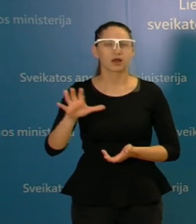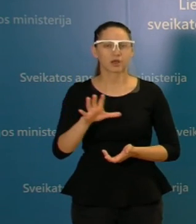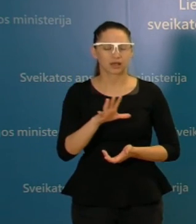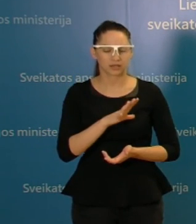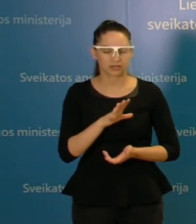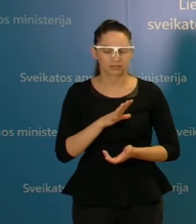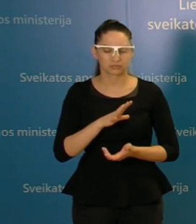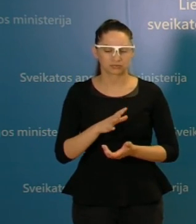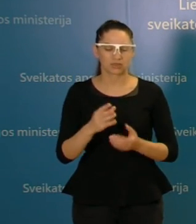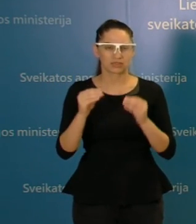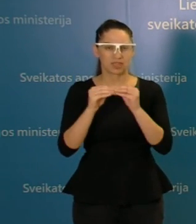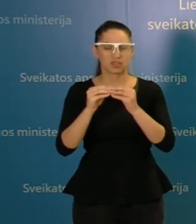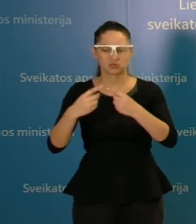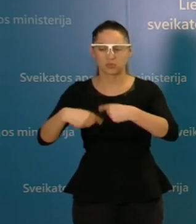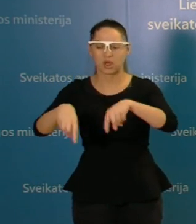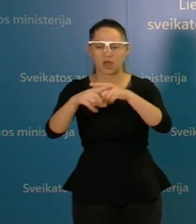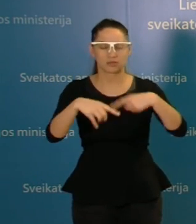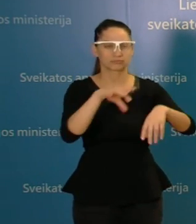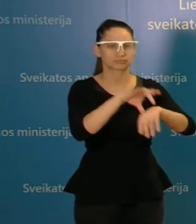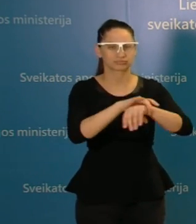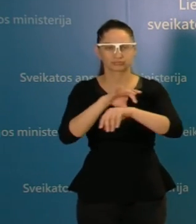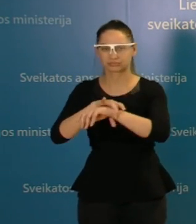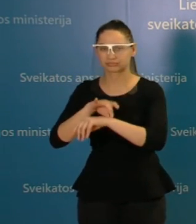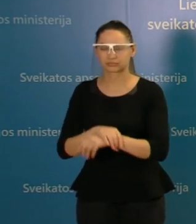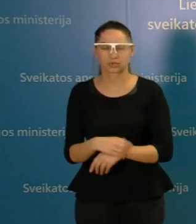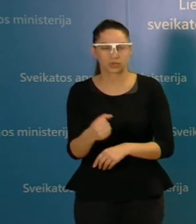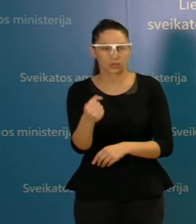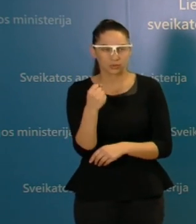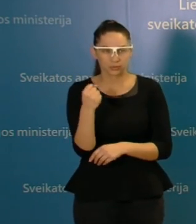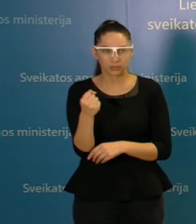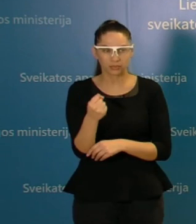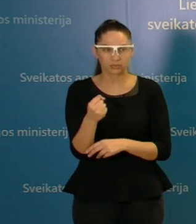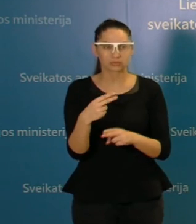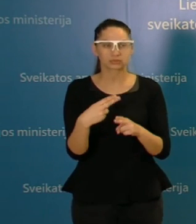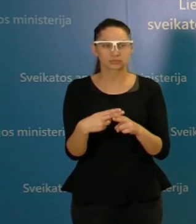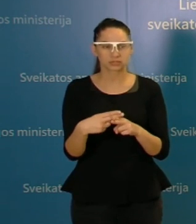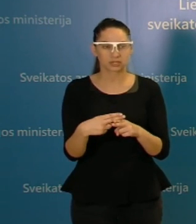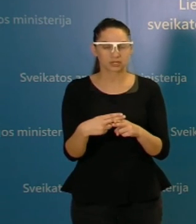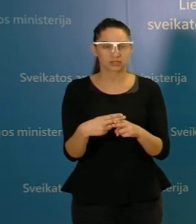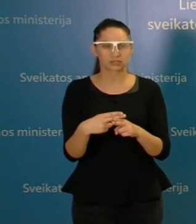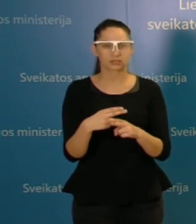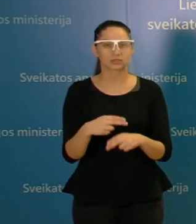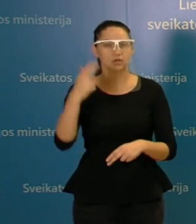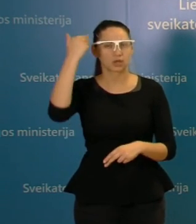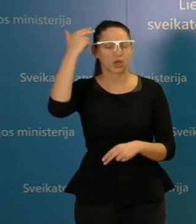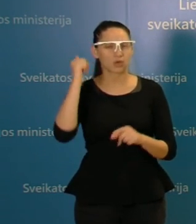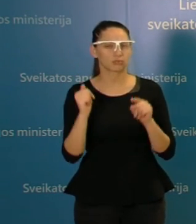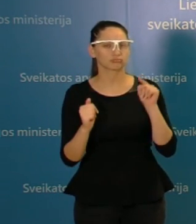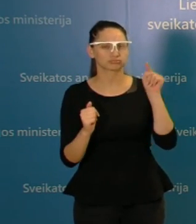apskričių. Ir vėlgi iš visų dešimties apskričių didžiausias skaičius registruotas šį kartą Kaune.